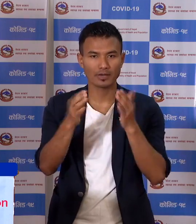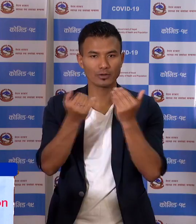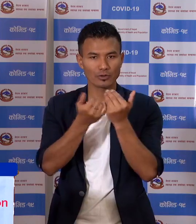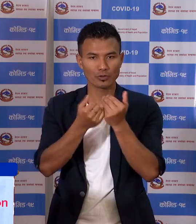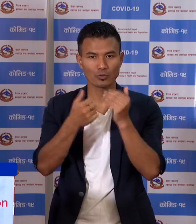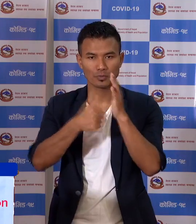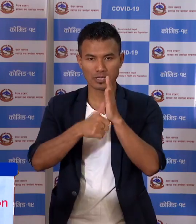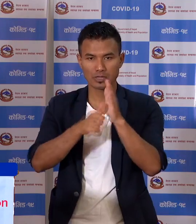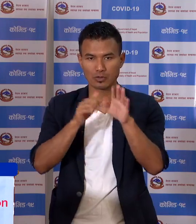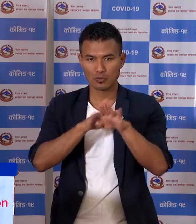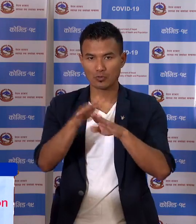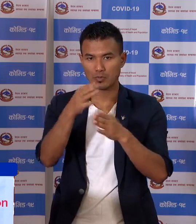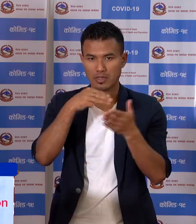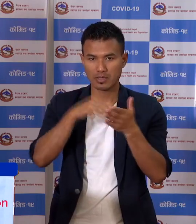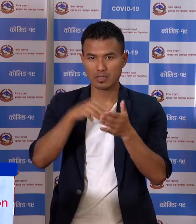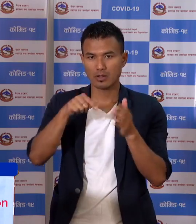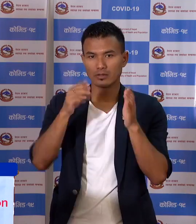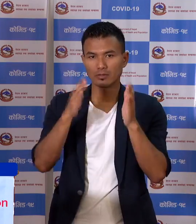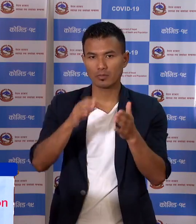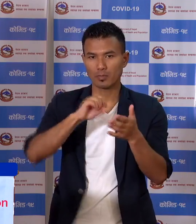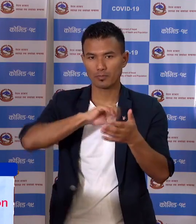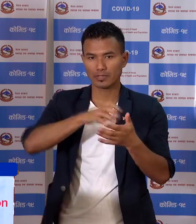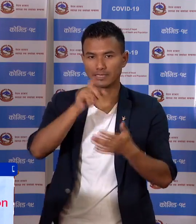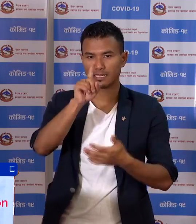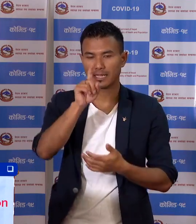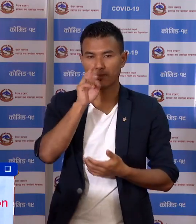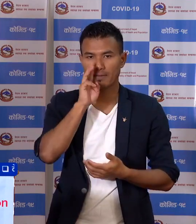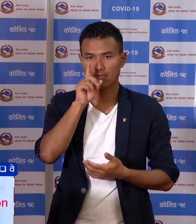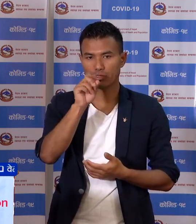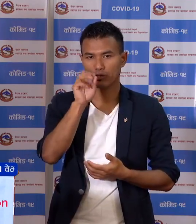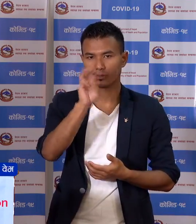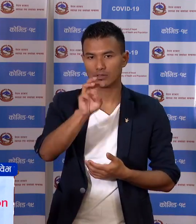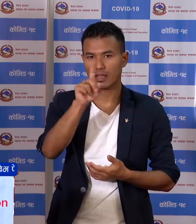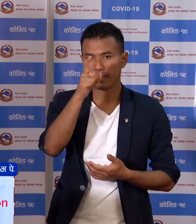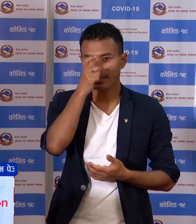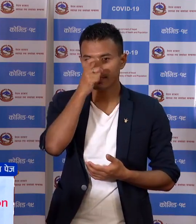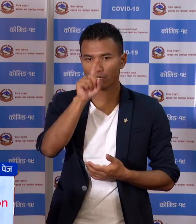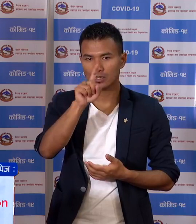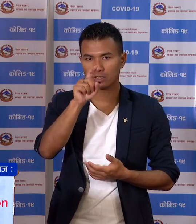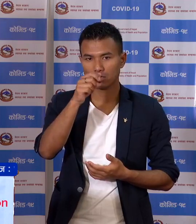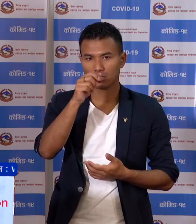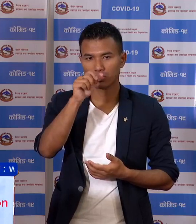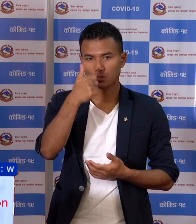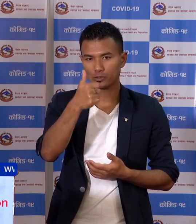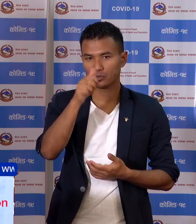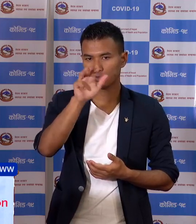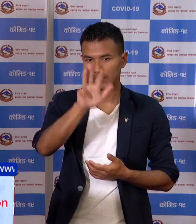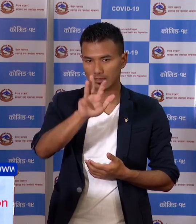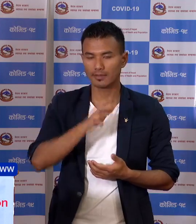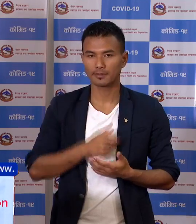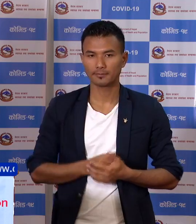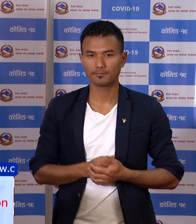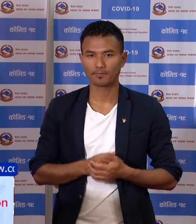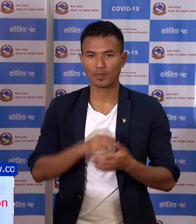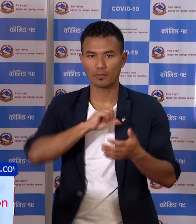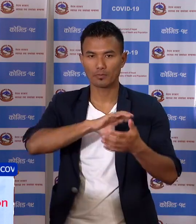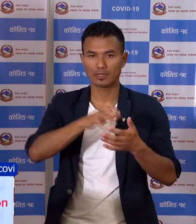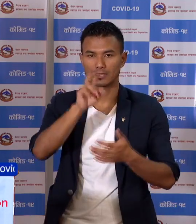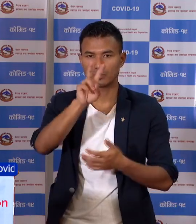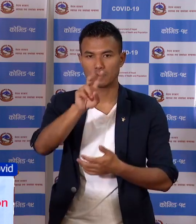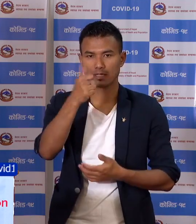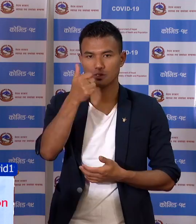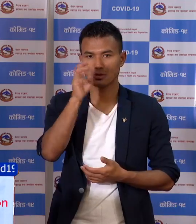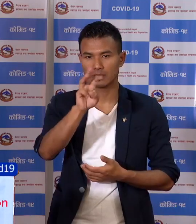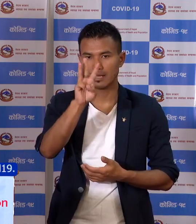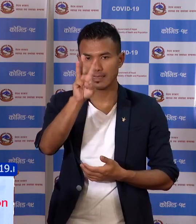the transition . प्रदेश नमर दुई मां